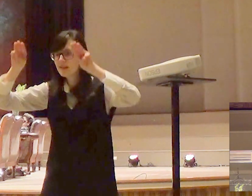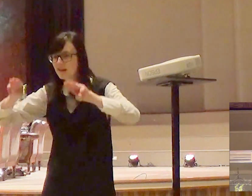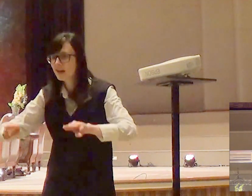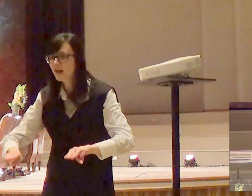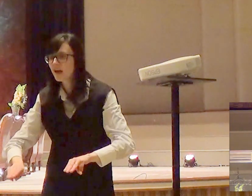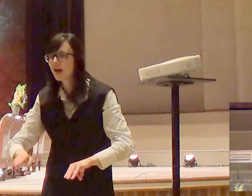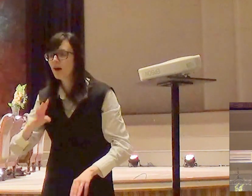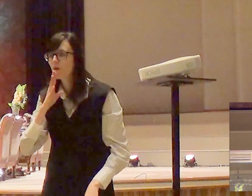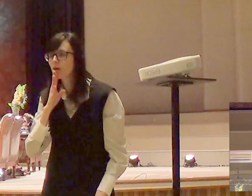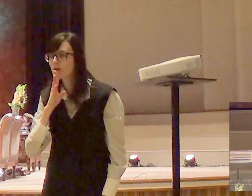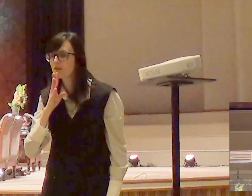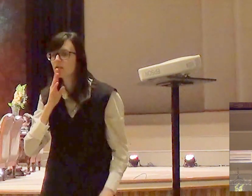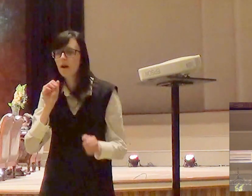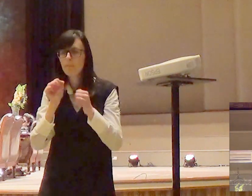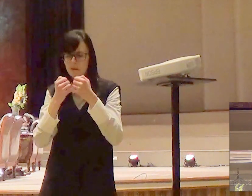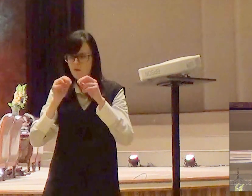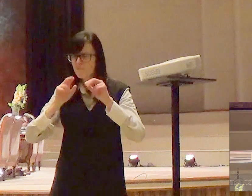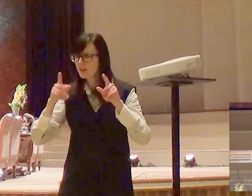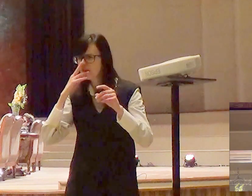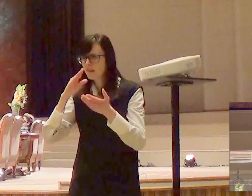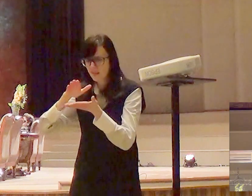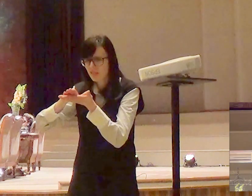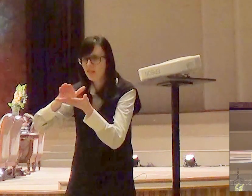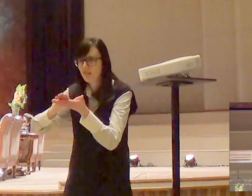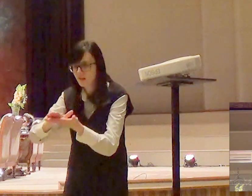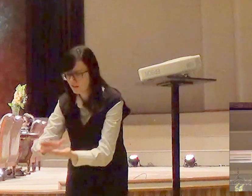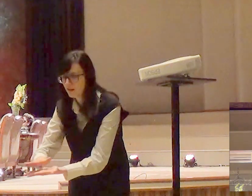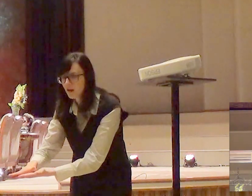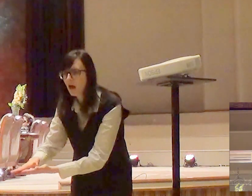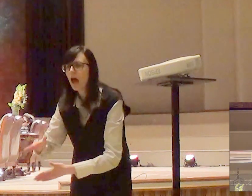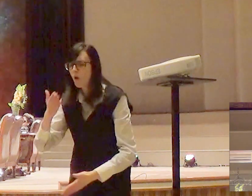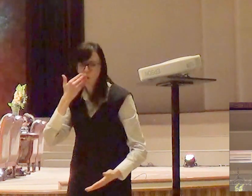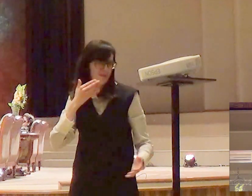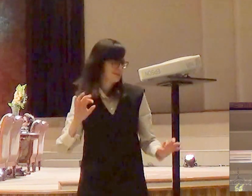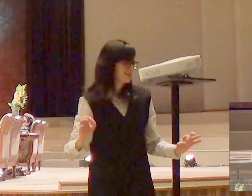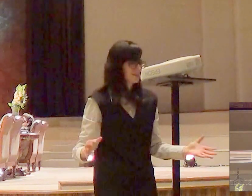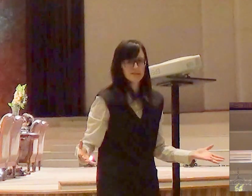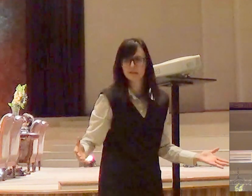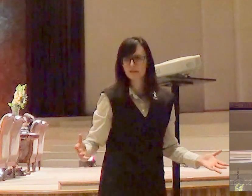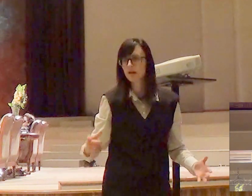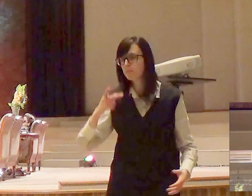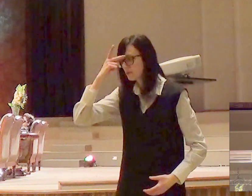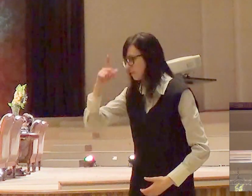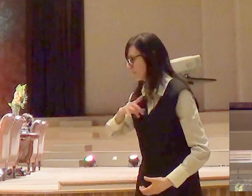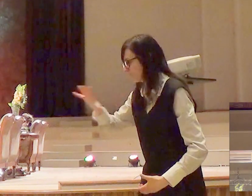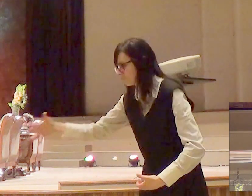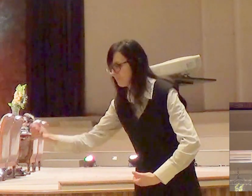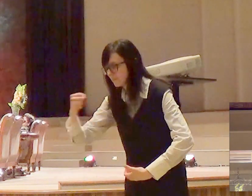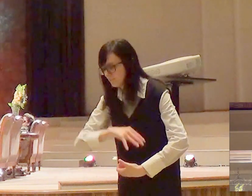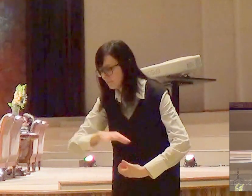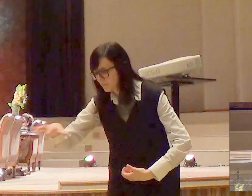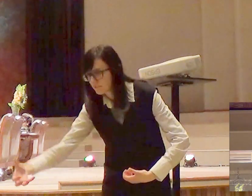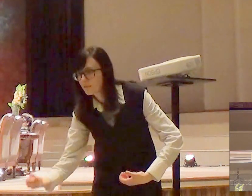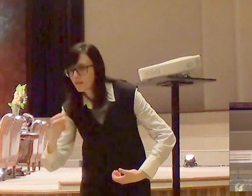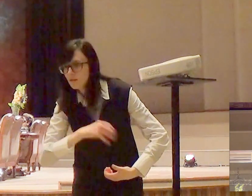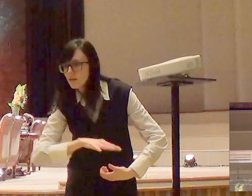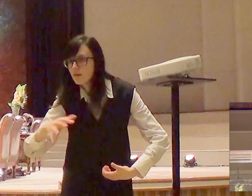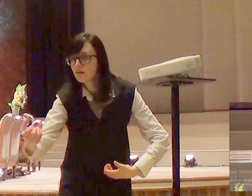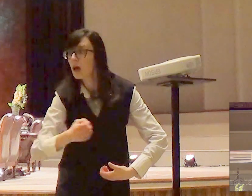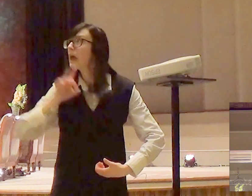alimentava todo o povo mesmo quando eles não tinham grãos, mesmo quando eles não tinham carne, era a ração de Deus para o seu